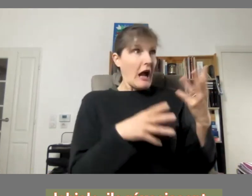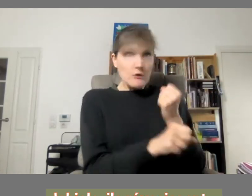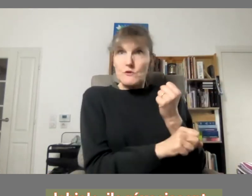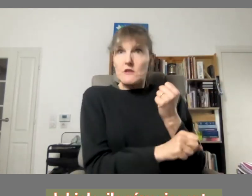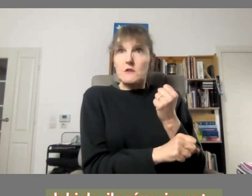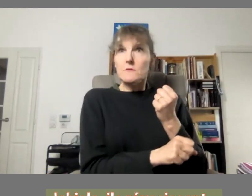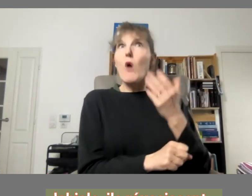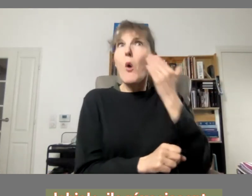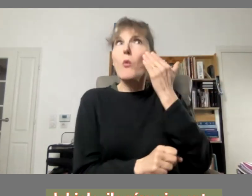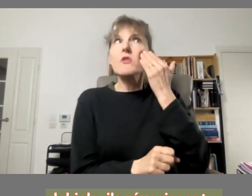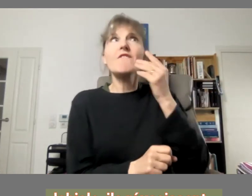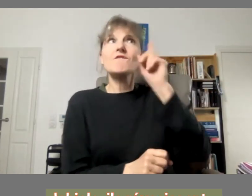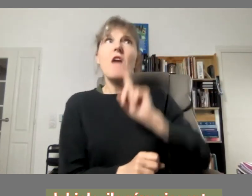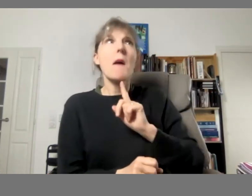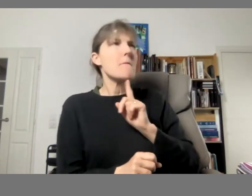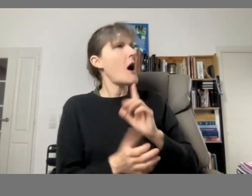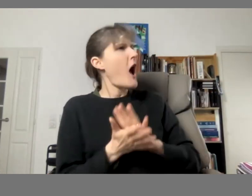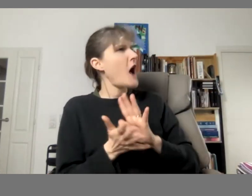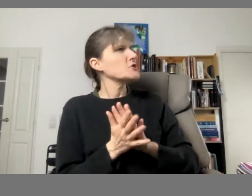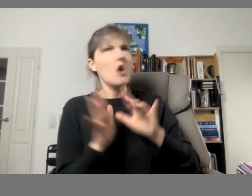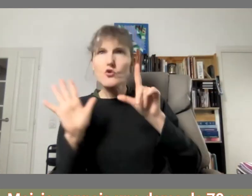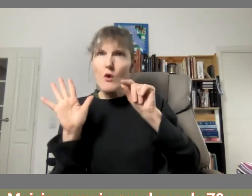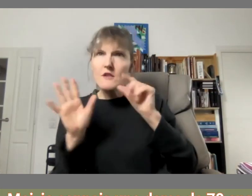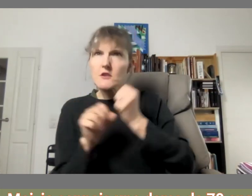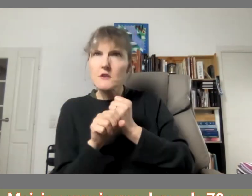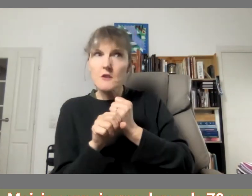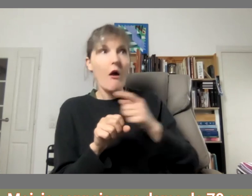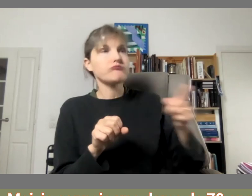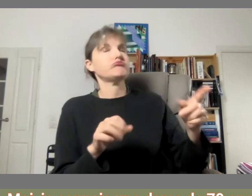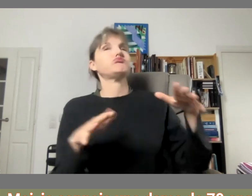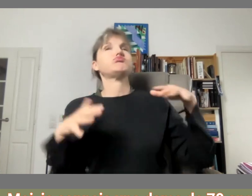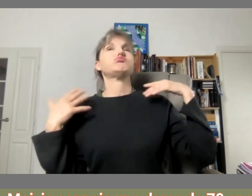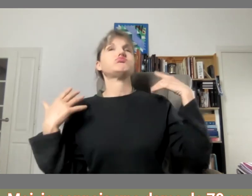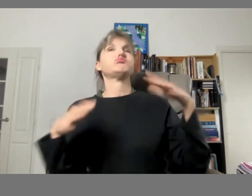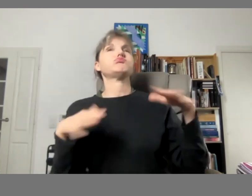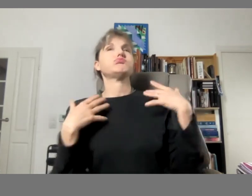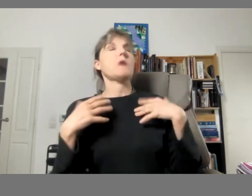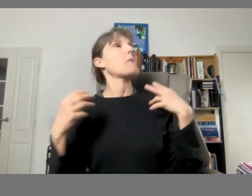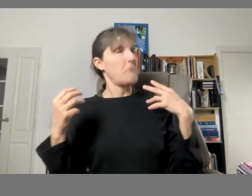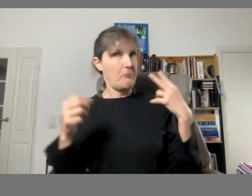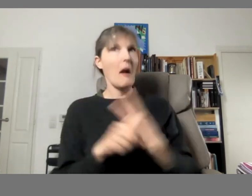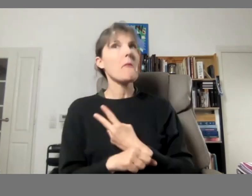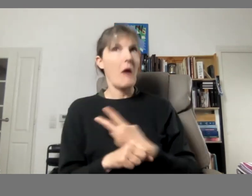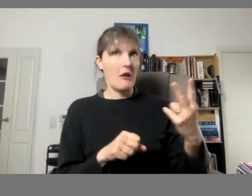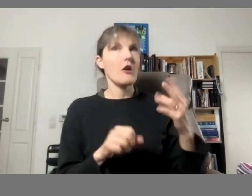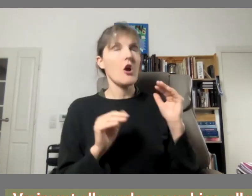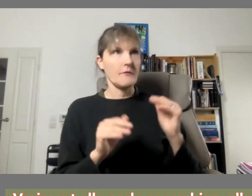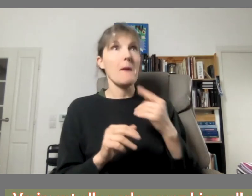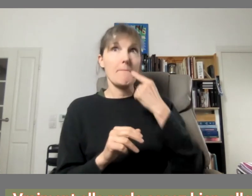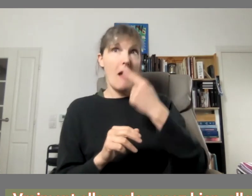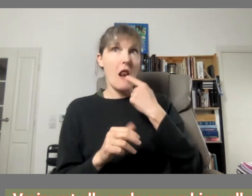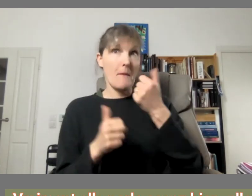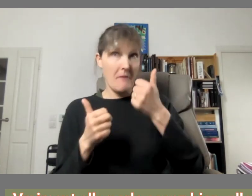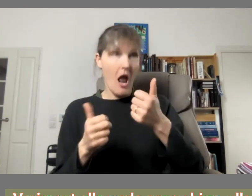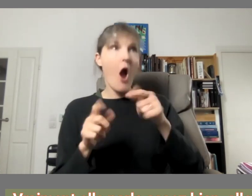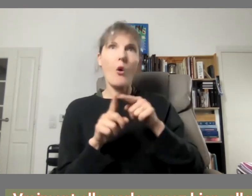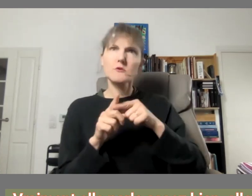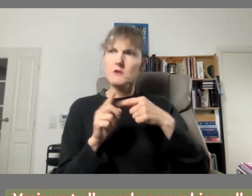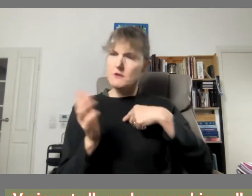labiale ils réussissent moi je connais une dame de 70 ans est vraiment elle parle assez